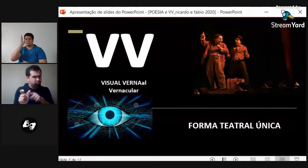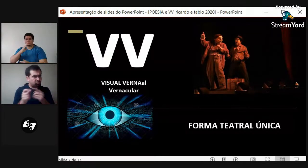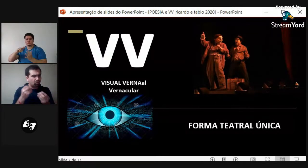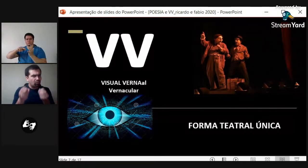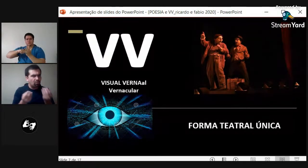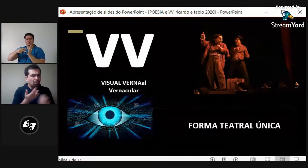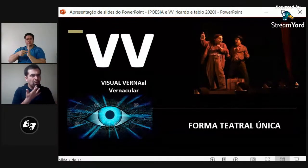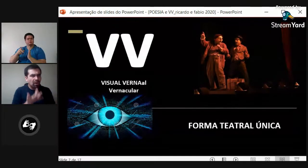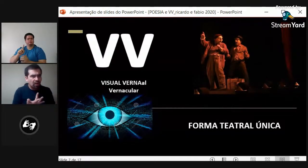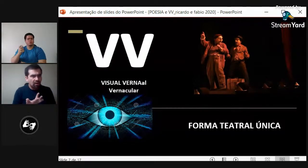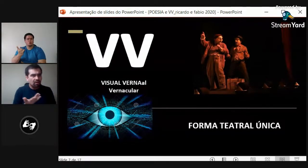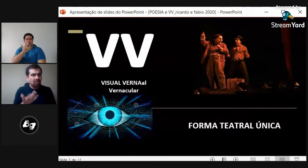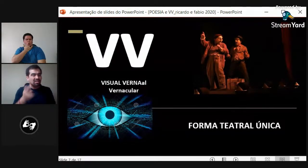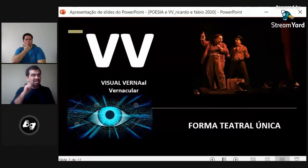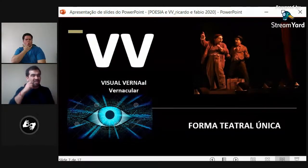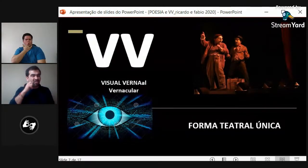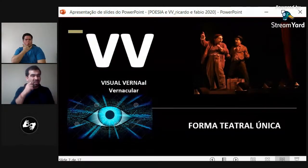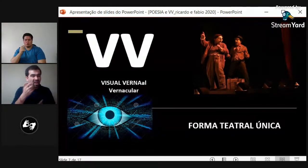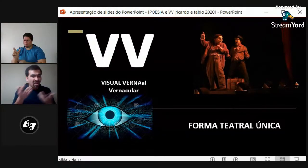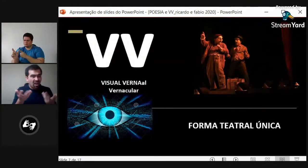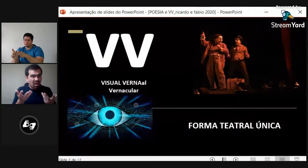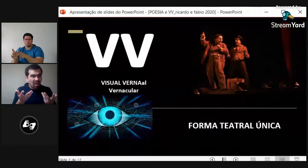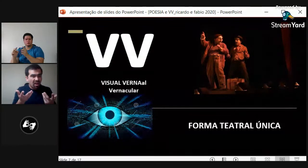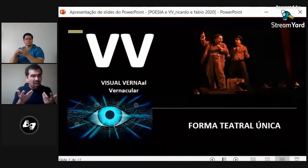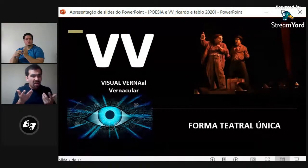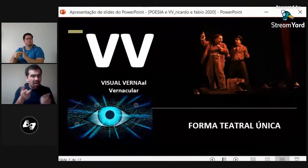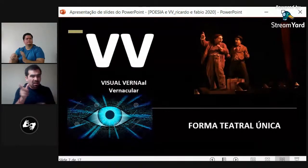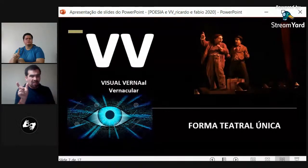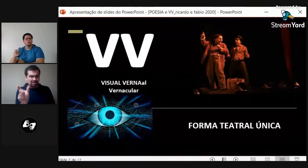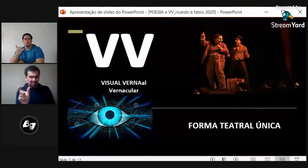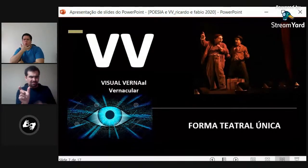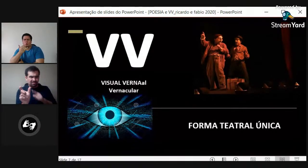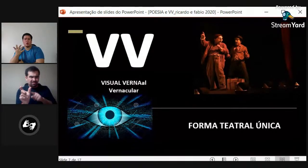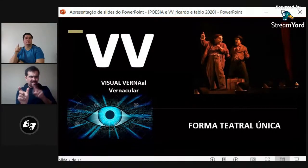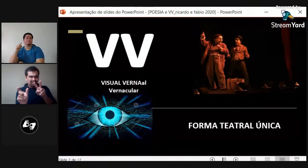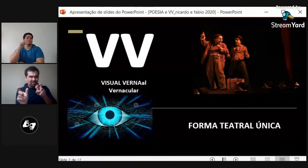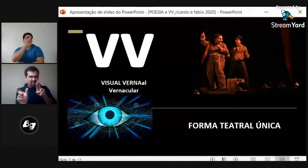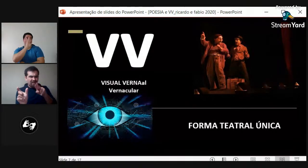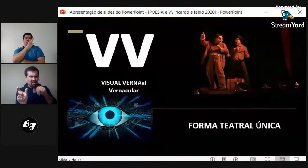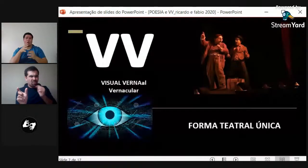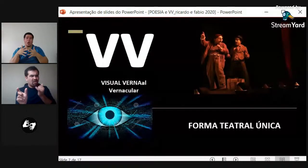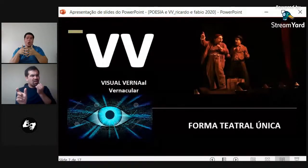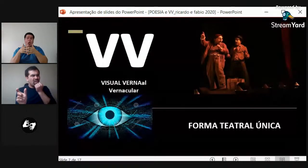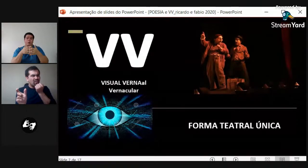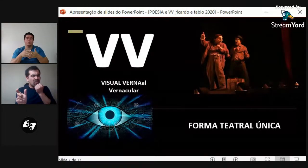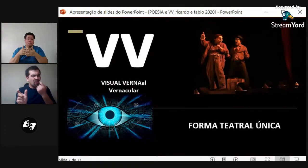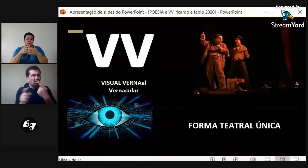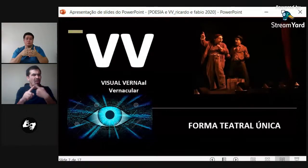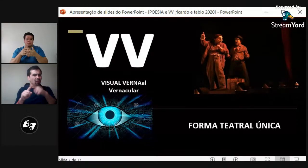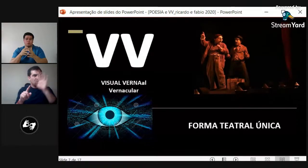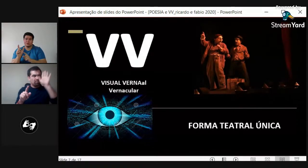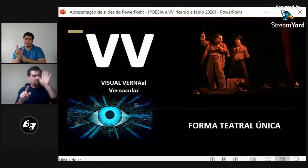El vernáculo visual es bastante complejo en realidad. ¿Y qué significa? Vernáculo.